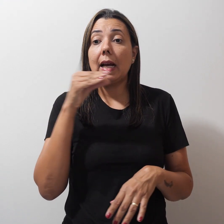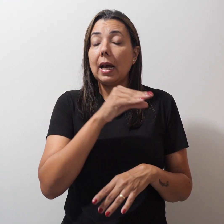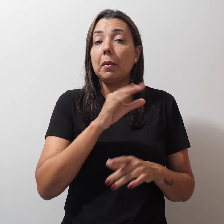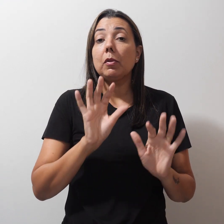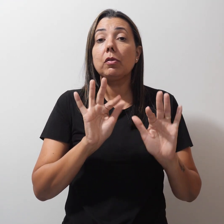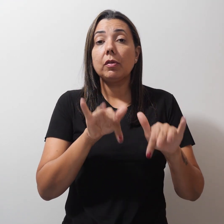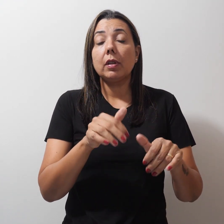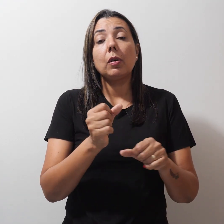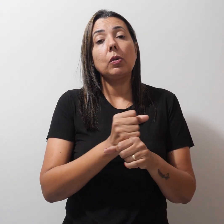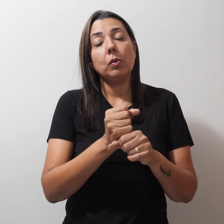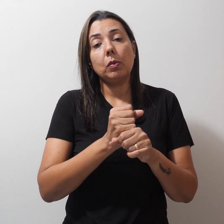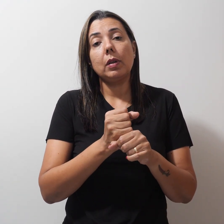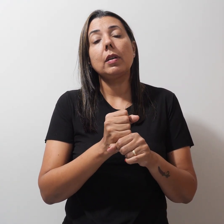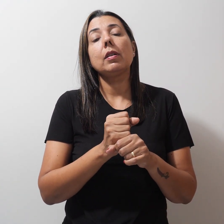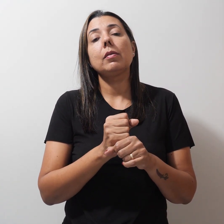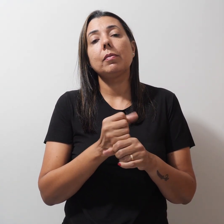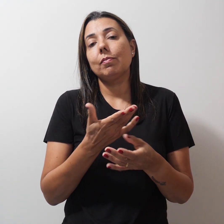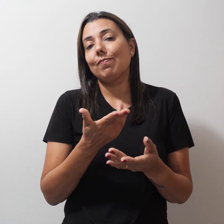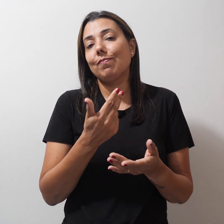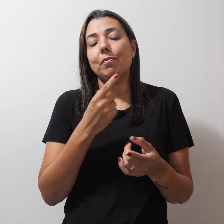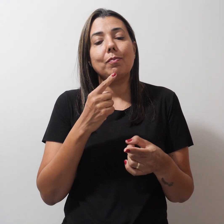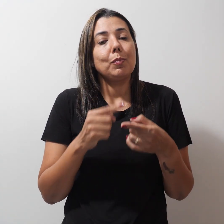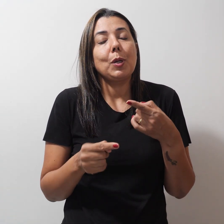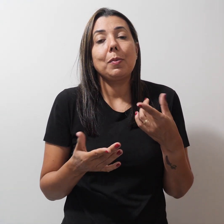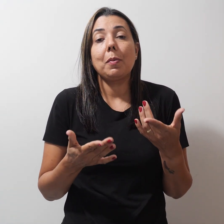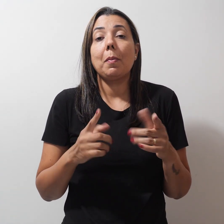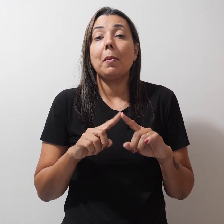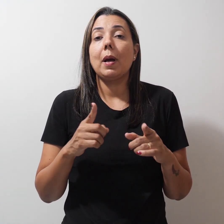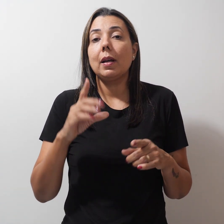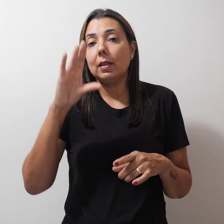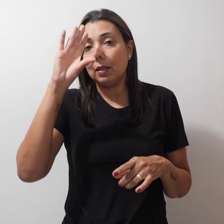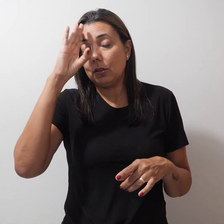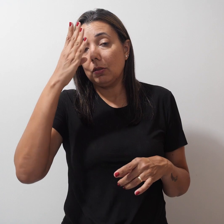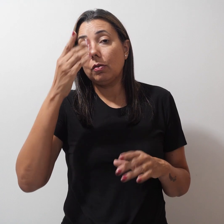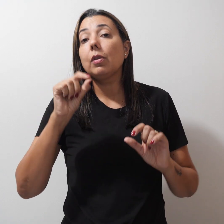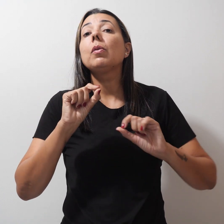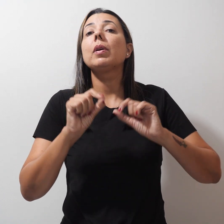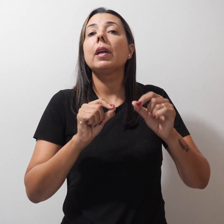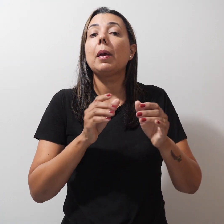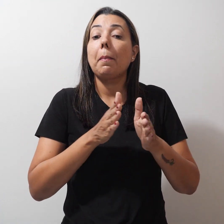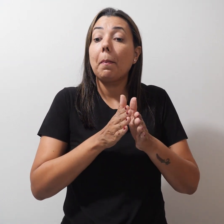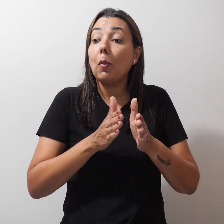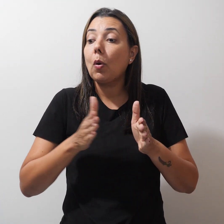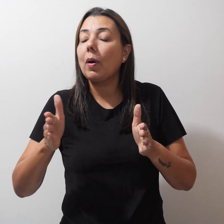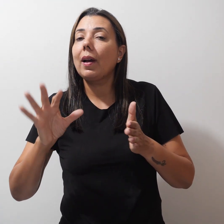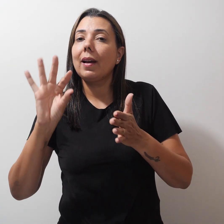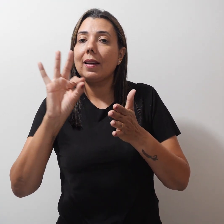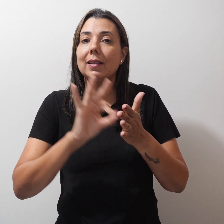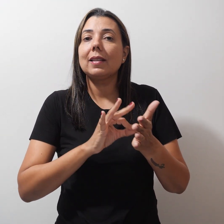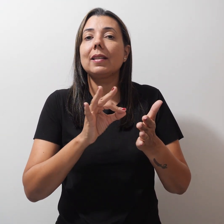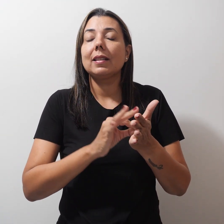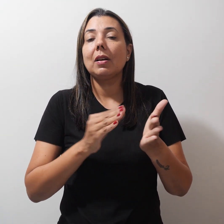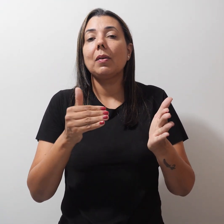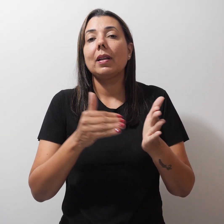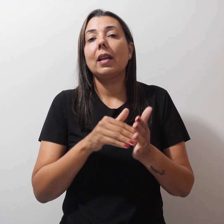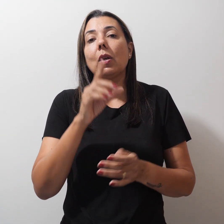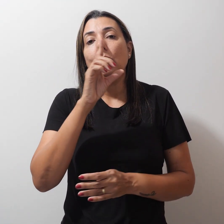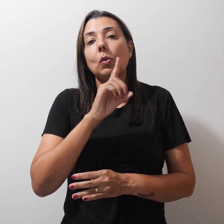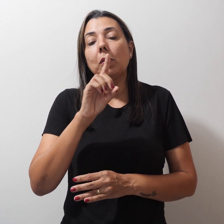do ano letivo não permite. Resolvemos prorrogar as inscrições até domingo, 26